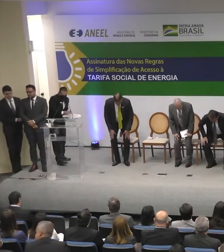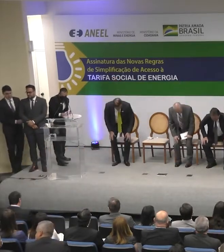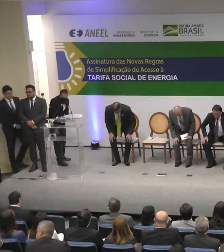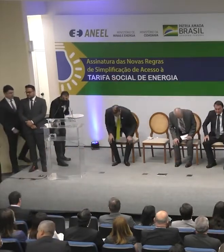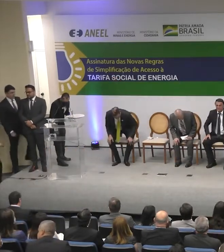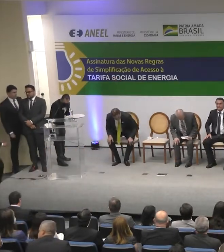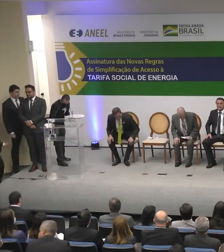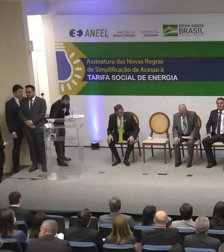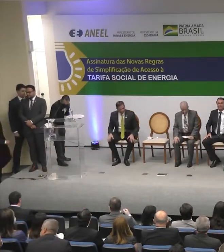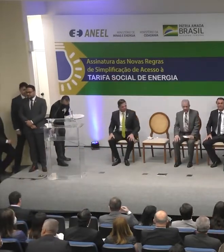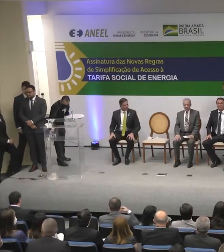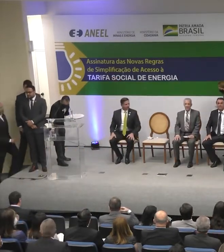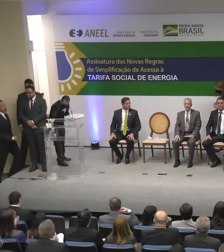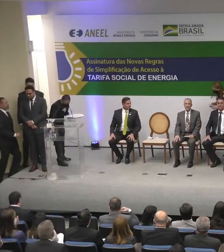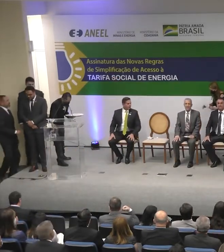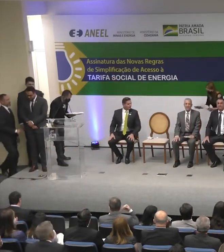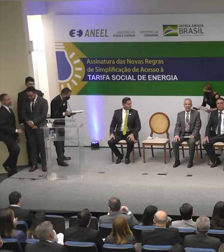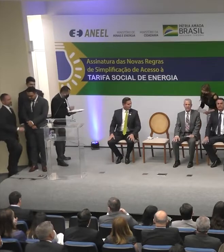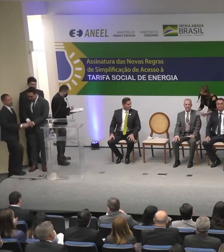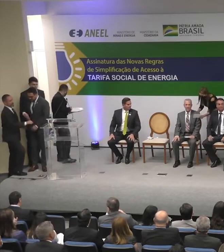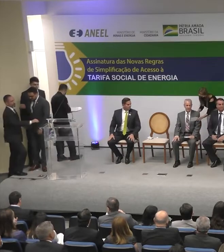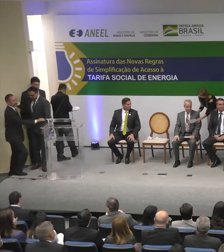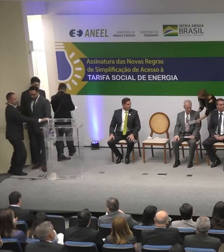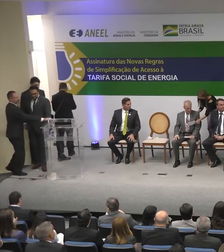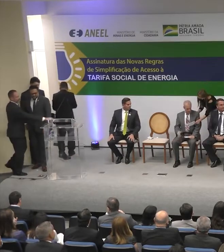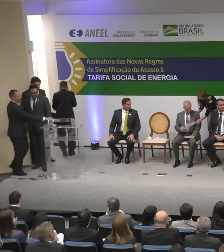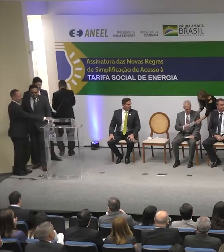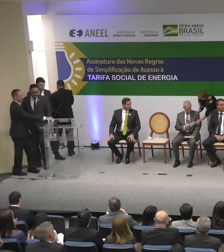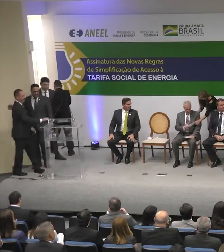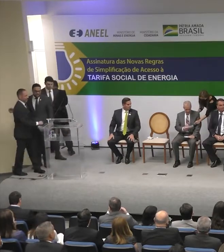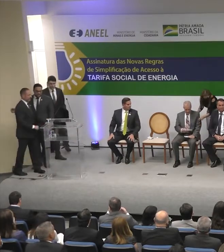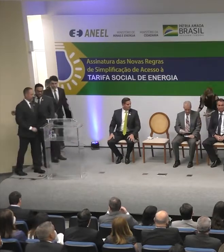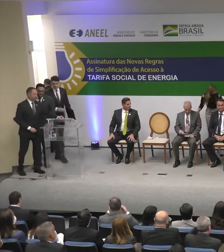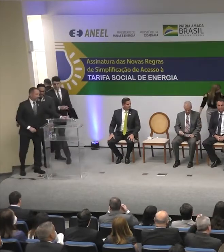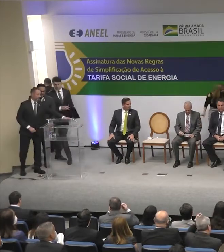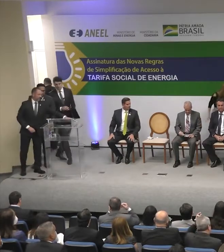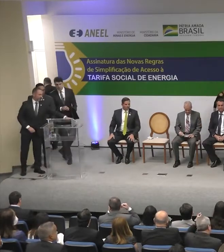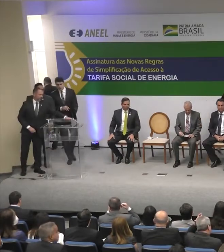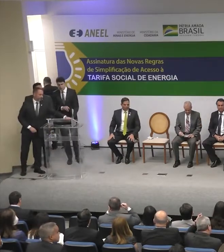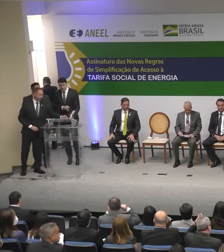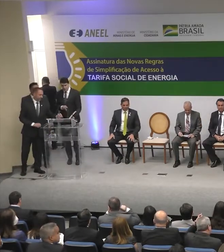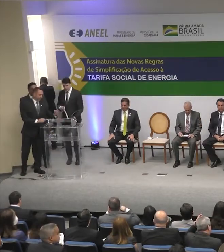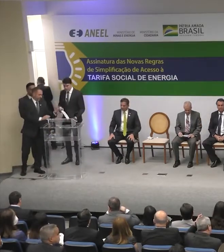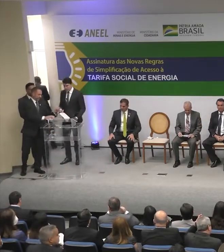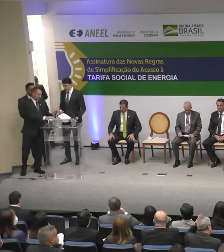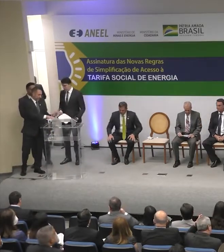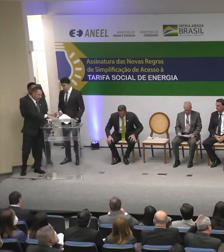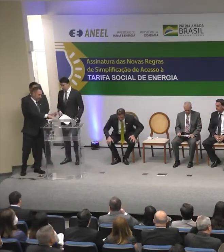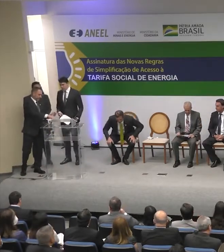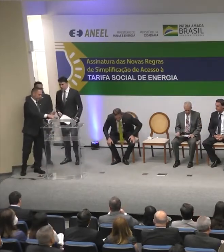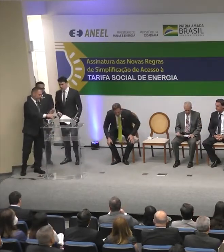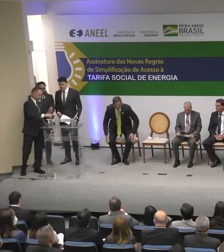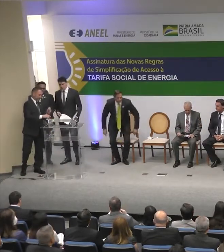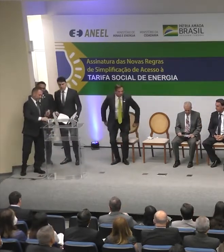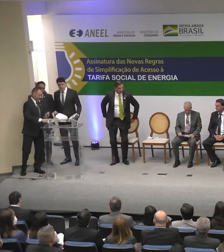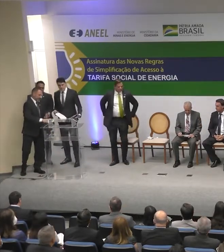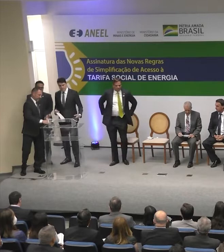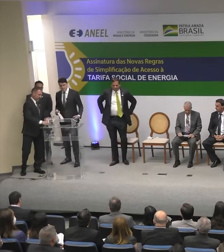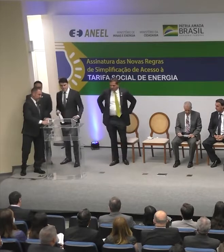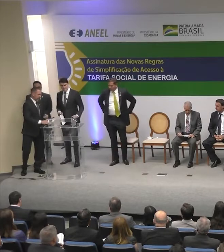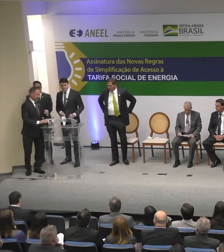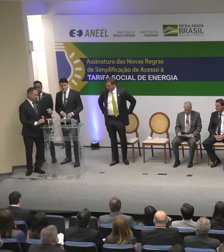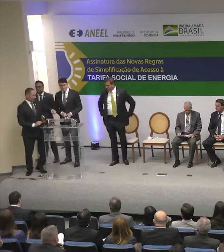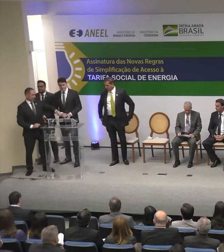Convidamos o ministro Da cidadania João Roma E o diretor Geral da ANEL André Pepitone Da Nóbrega A assinar Em